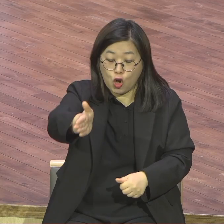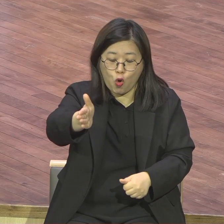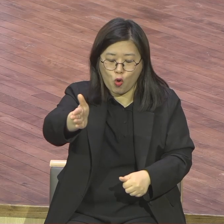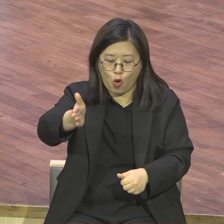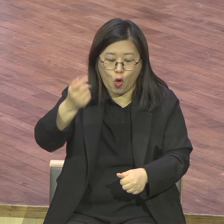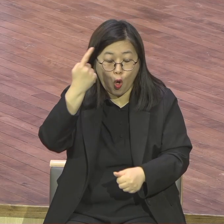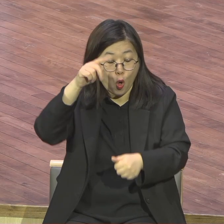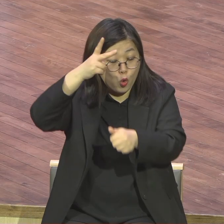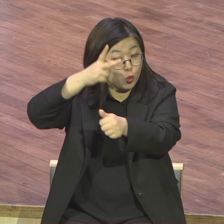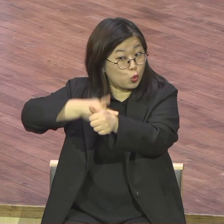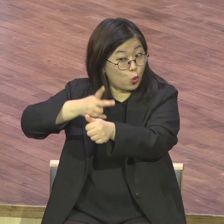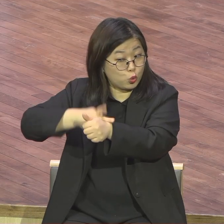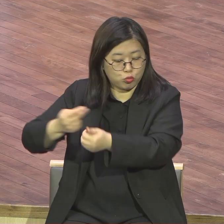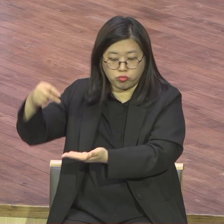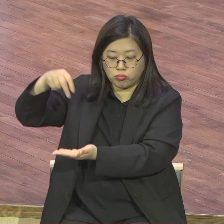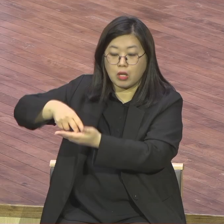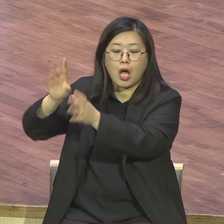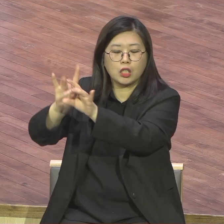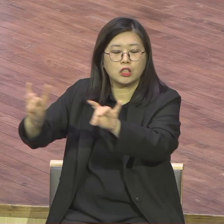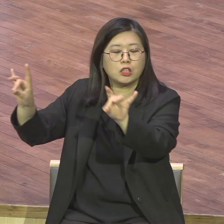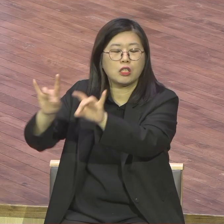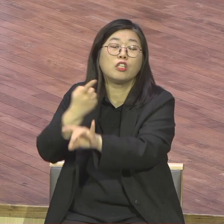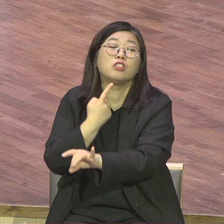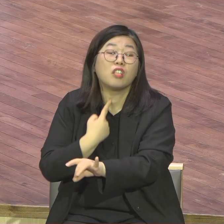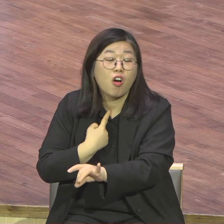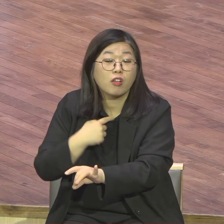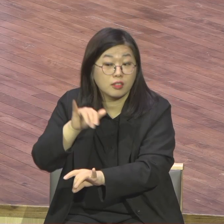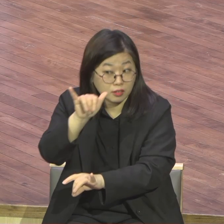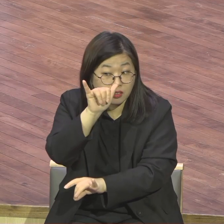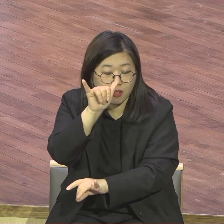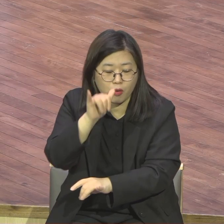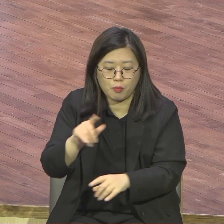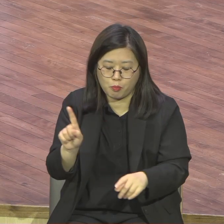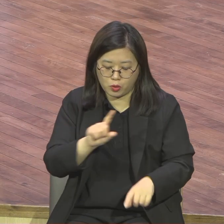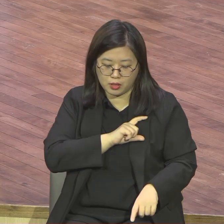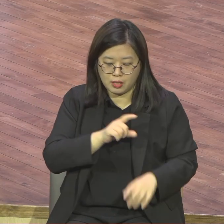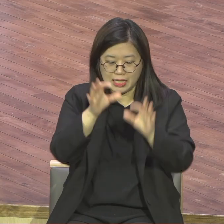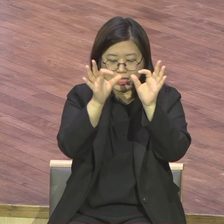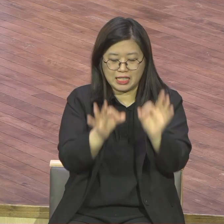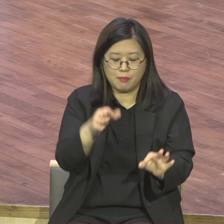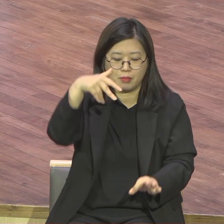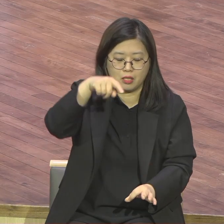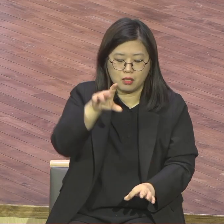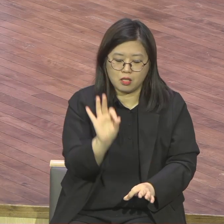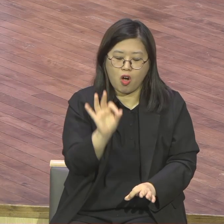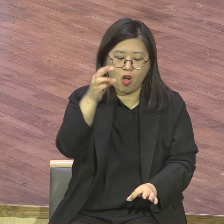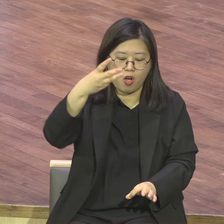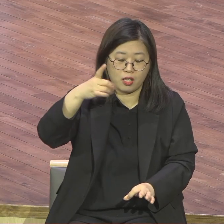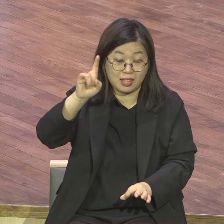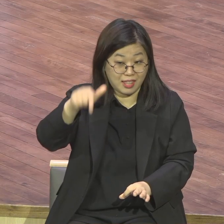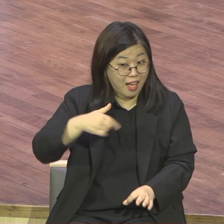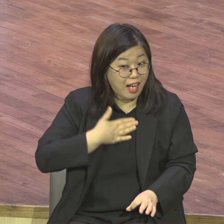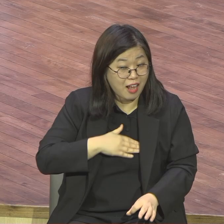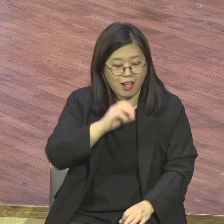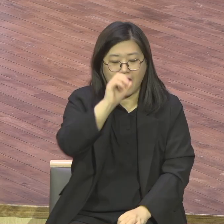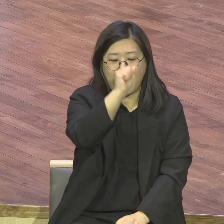김정택 장로가 누워요. 당시에 뭐 SBS 막 스타였어요. 우리나라에 데이트하고 싶은 남자 1위였어요.